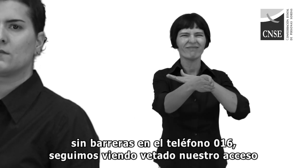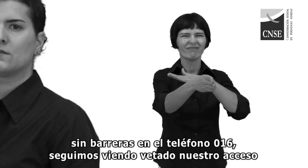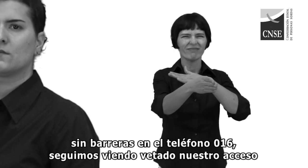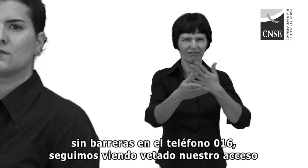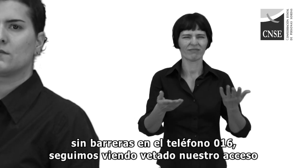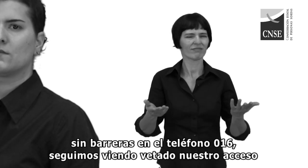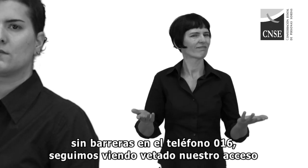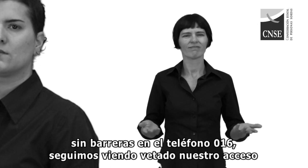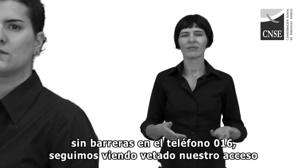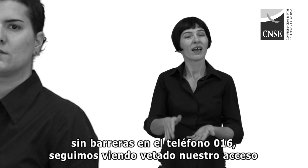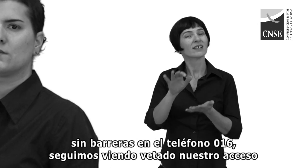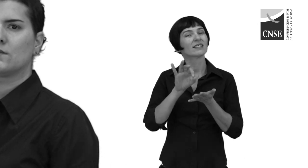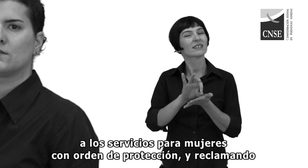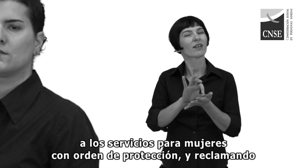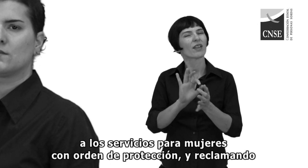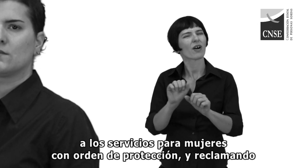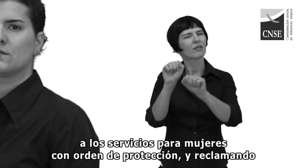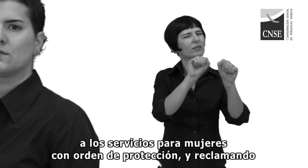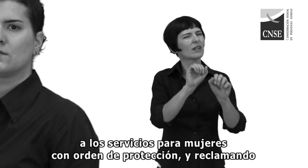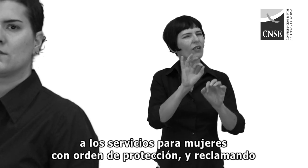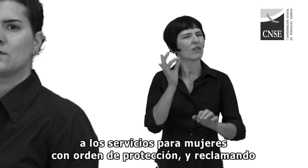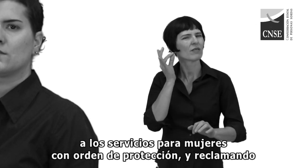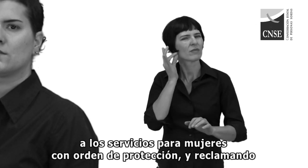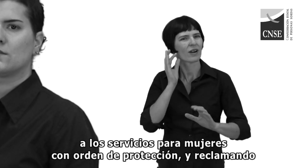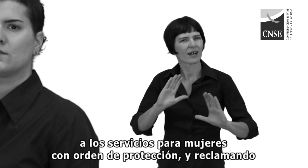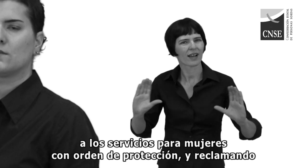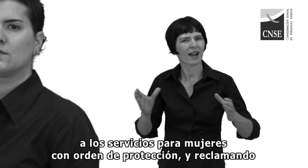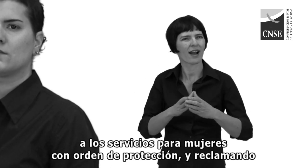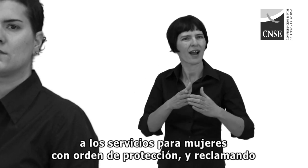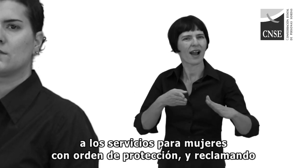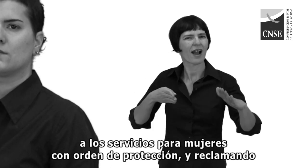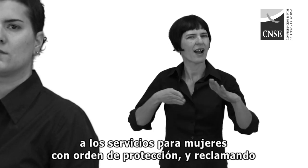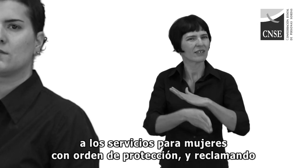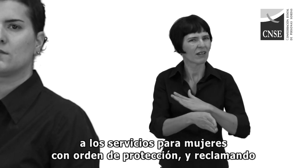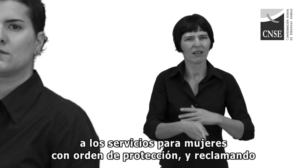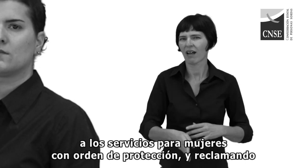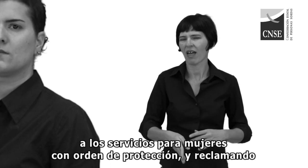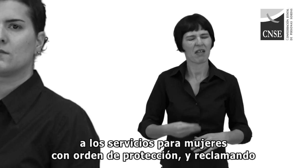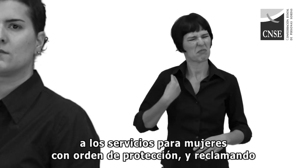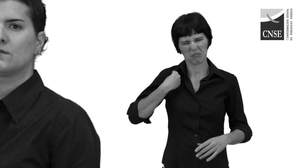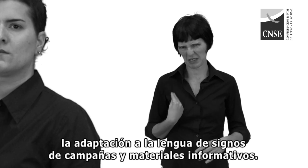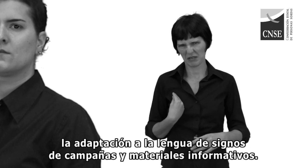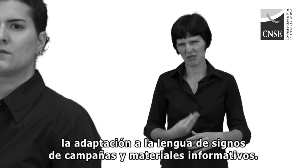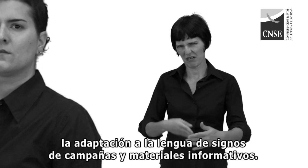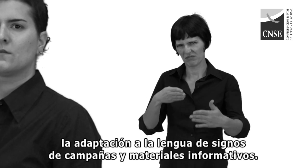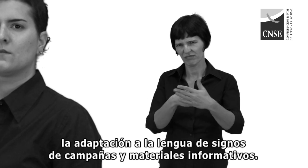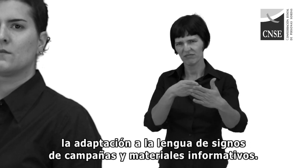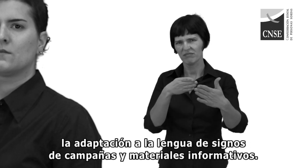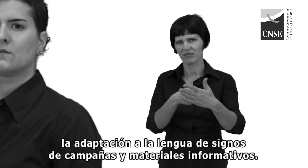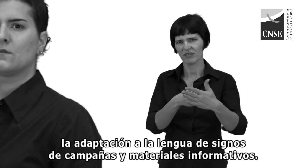seguimos viendo vetado nuestro acceso a los servicios para mujeres con orden de protección y reclamando la adaptación